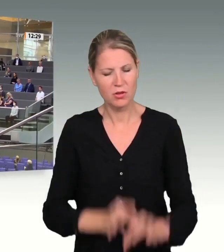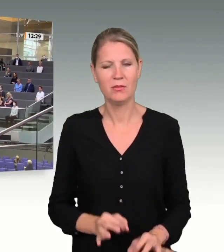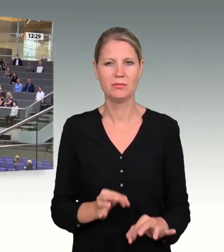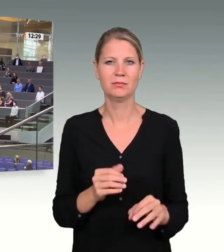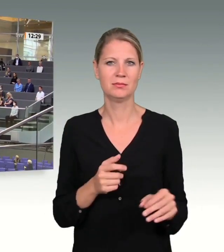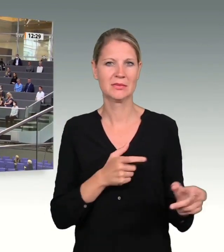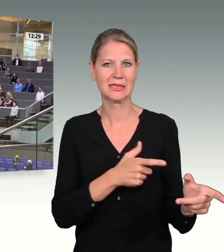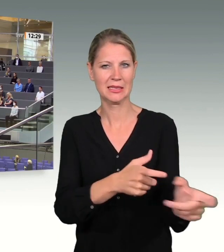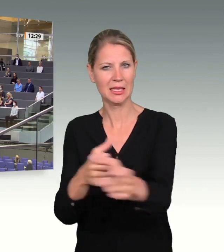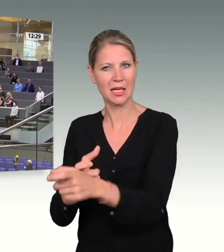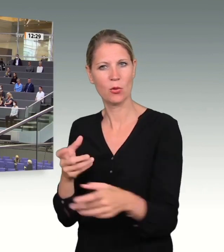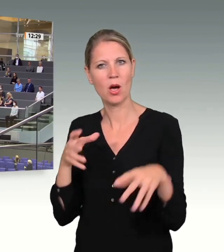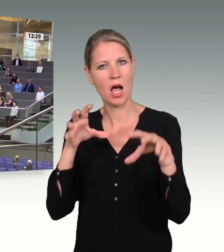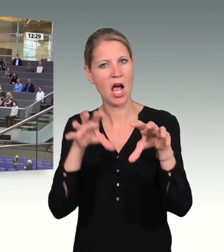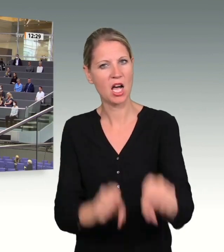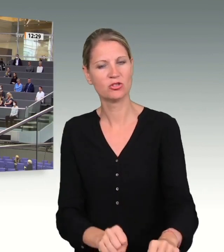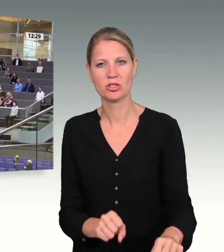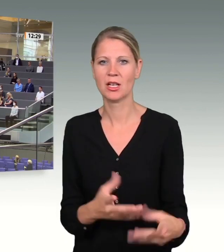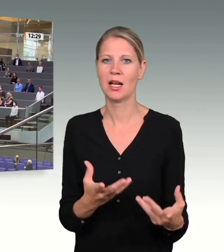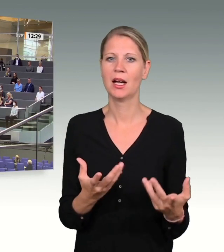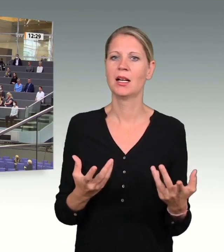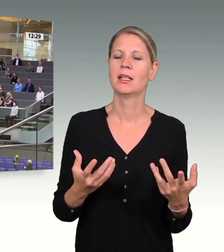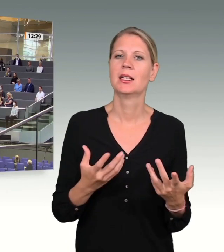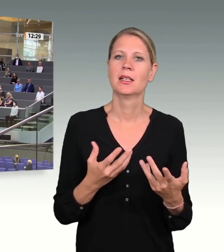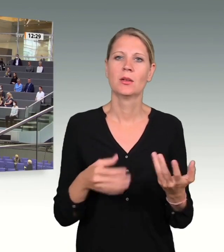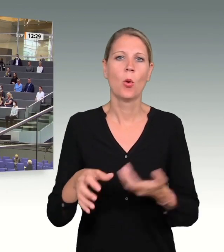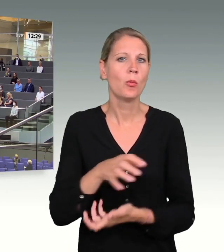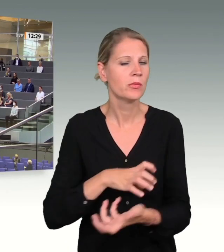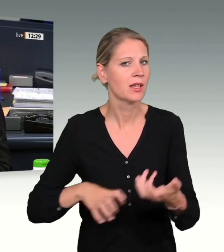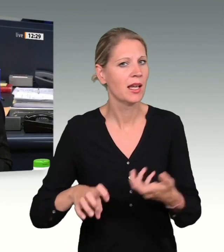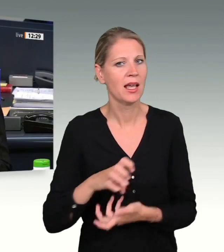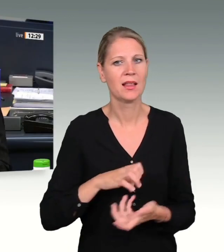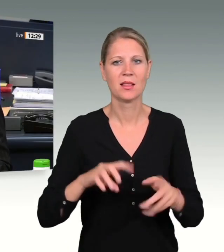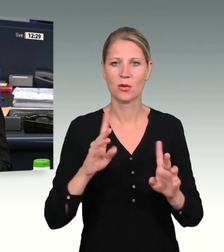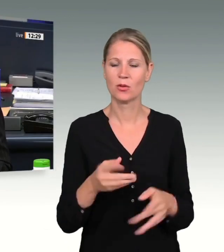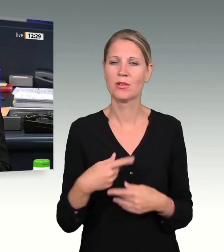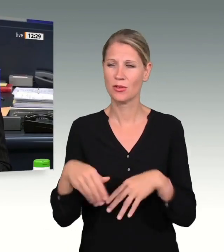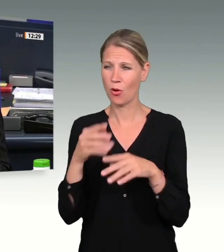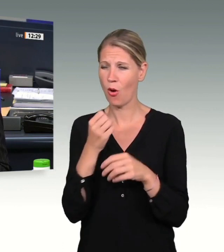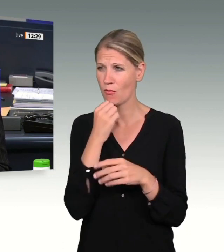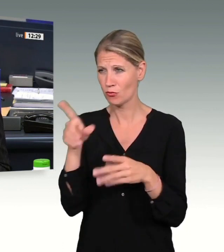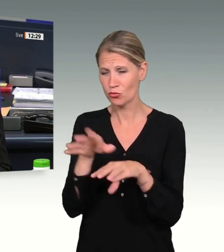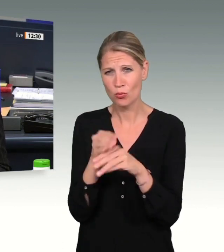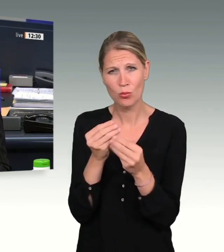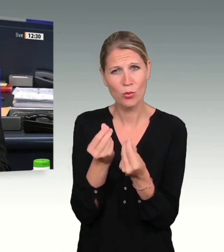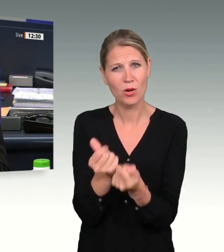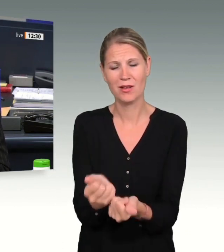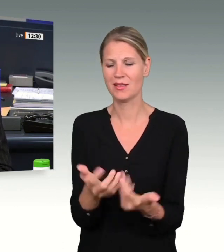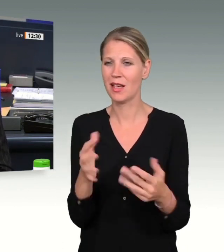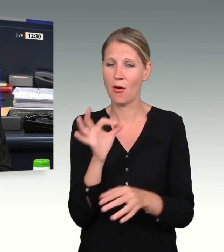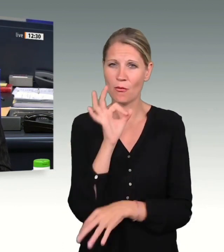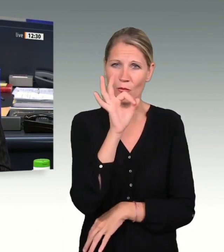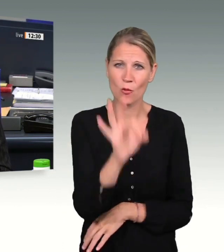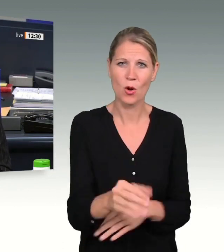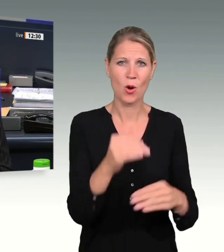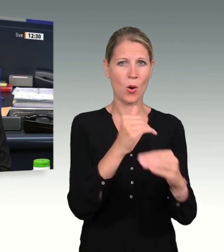ganz großes Anliegen ist, das unsere Kolleginnen und Kollegen betrifft